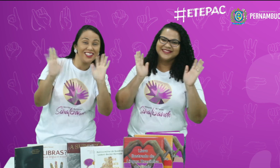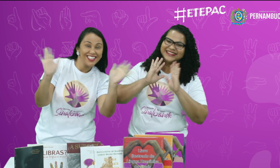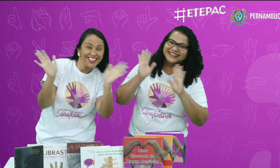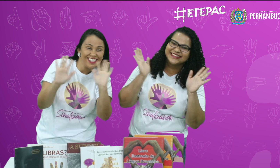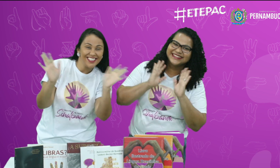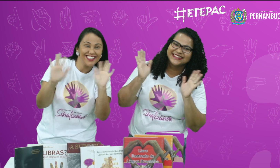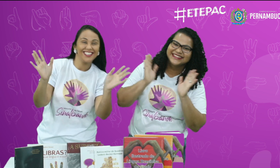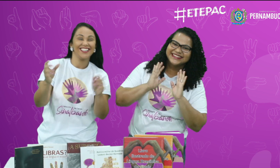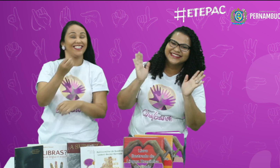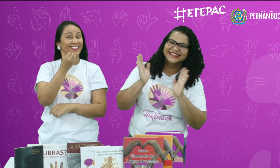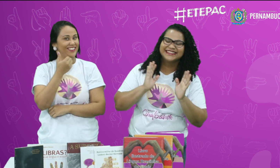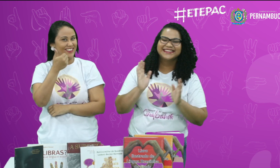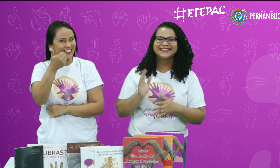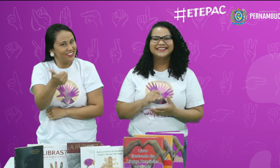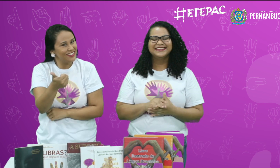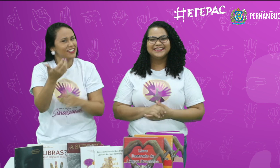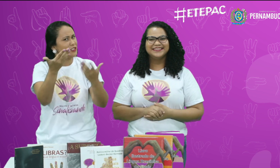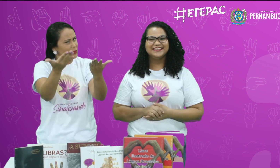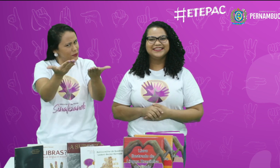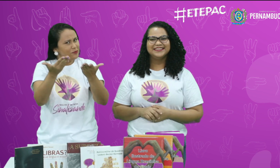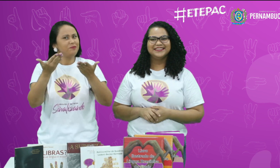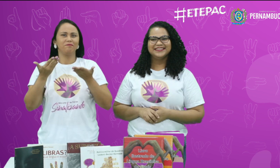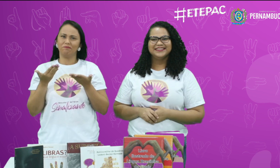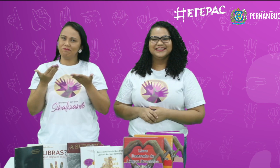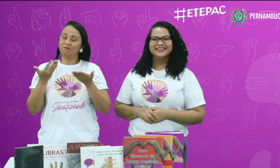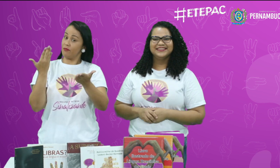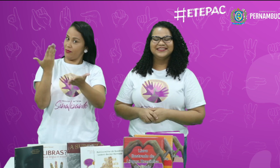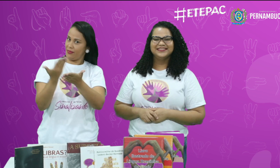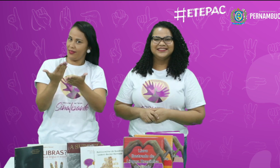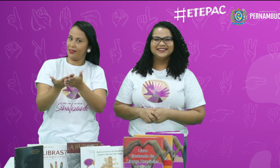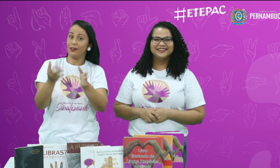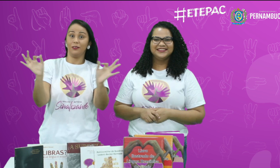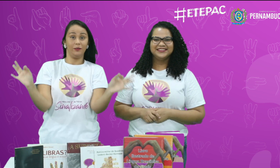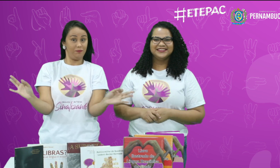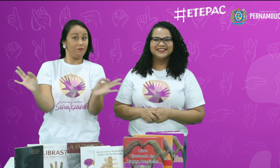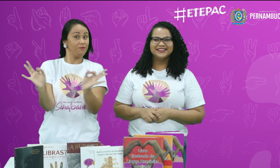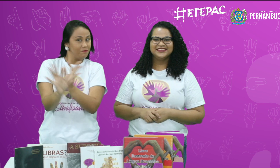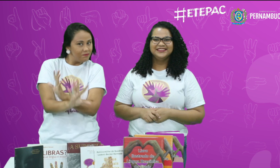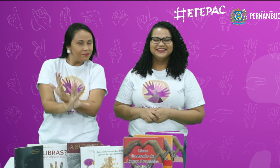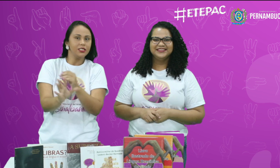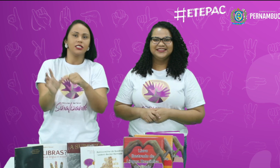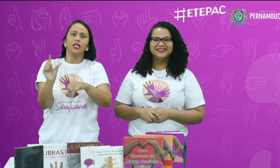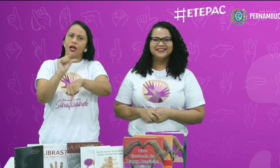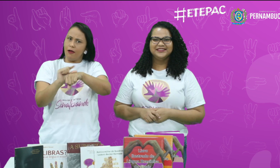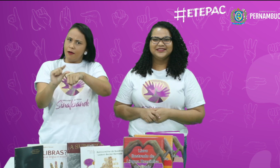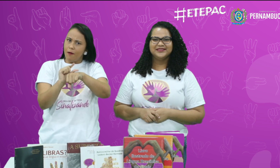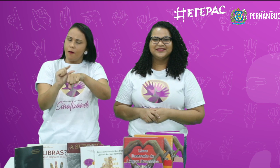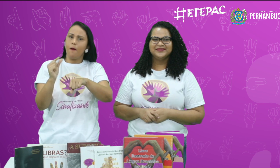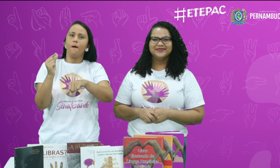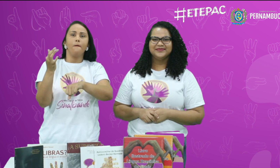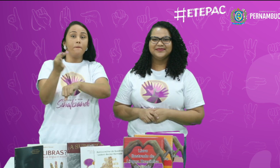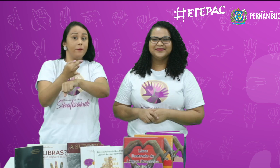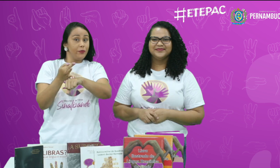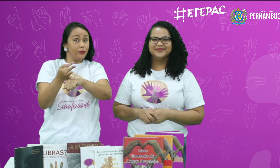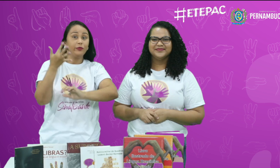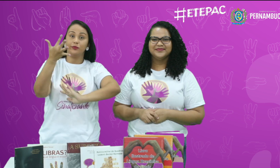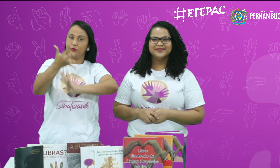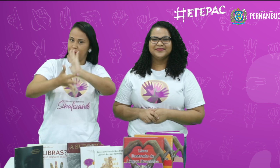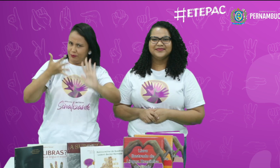Olá, tudo bem com vocês? Convido vocês hoje para a aula de encerramento do mini curso de férias